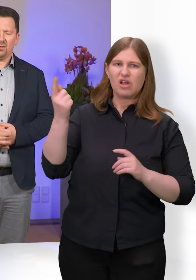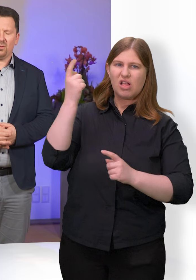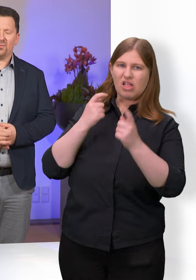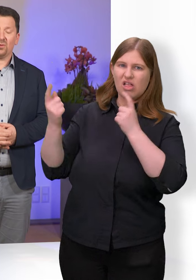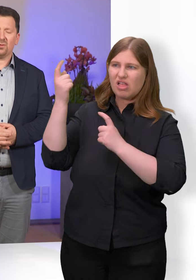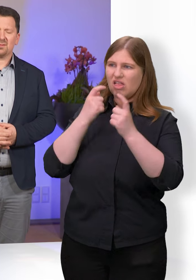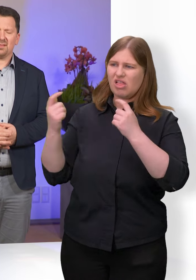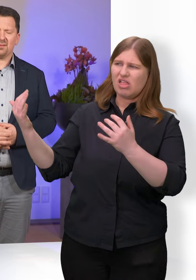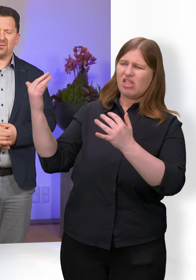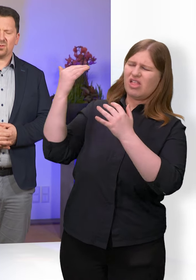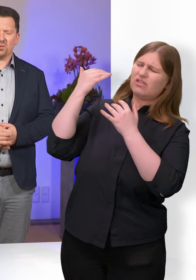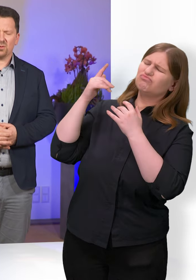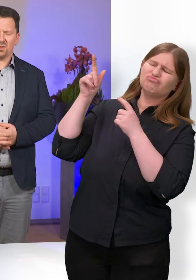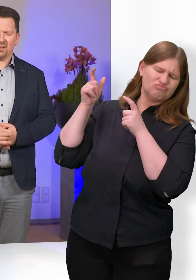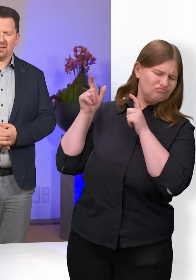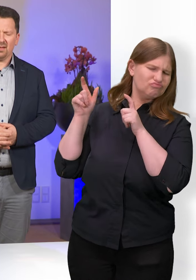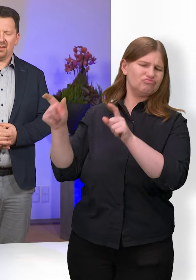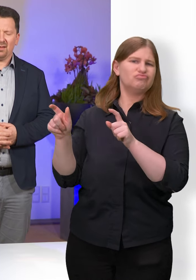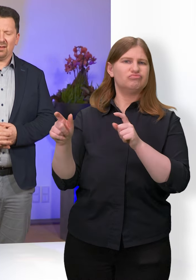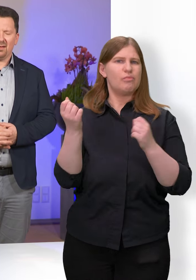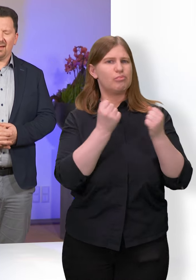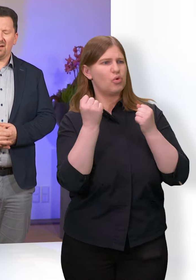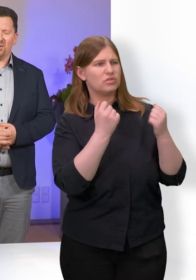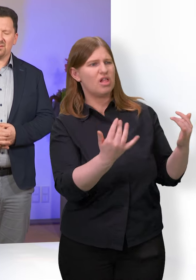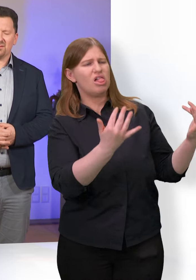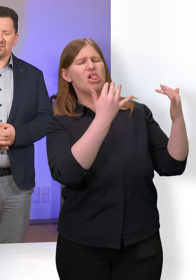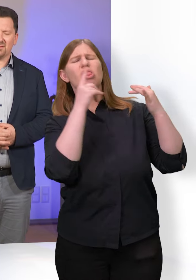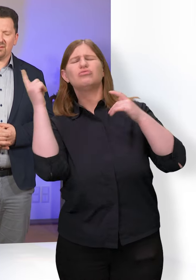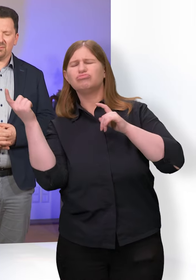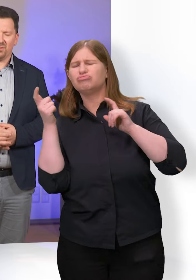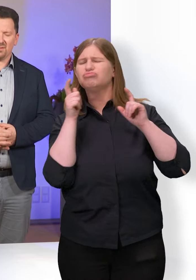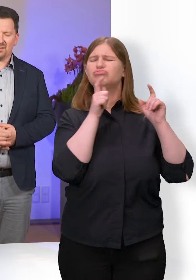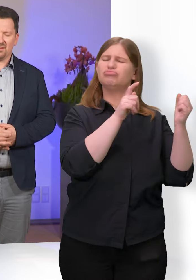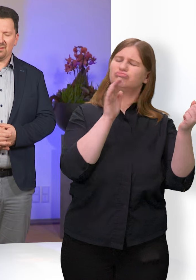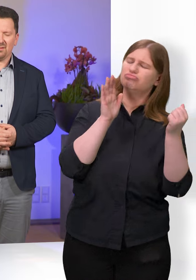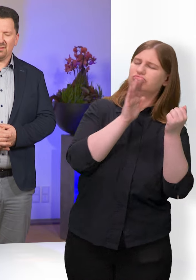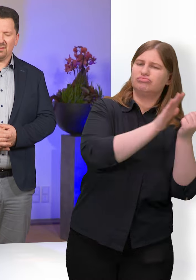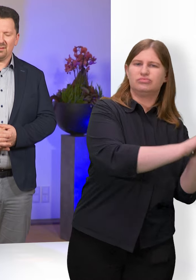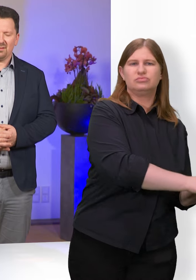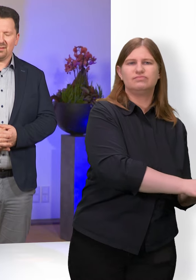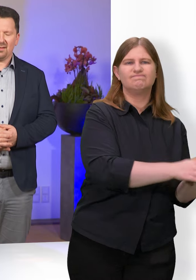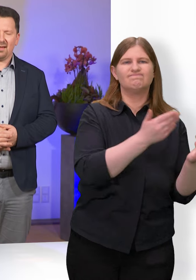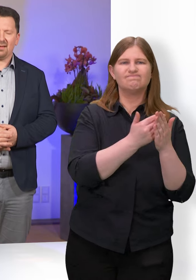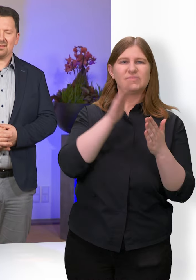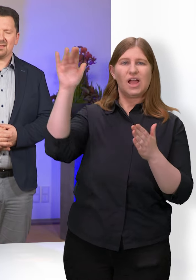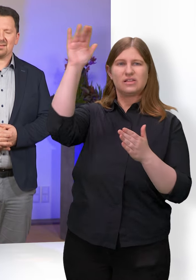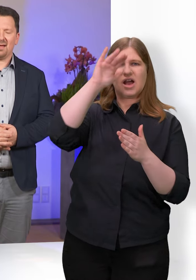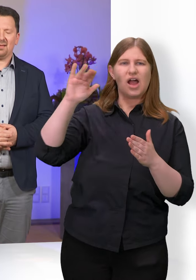Und führe uns nicht in Versuchung, sondern erlöse uns von den Bösen. Denn Dein ist das Reich